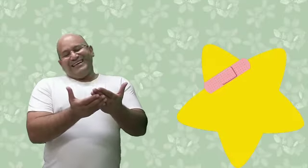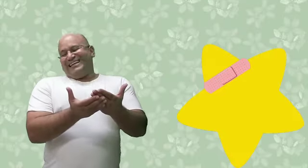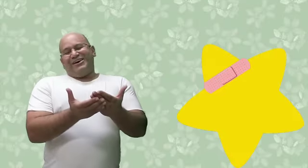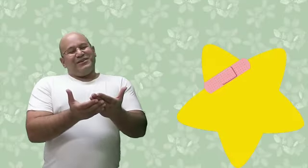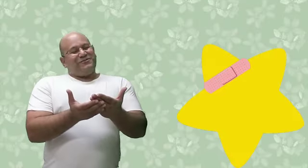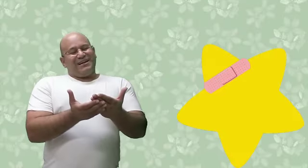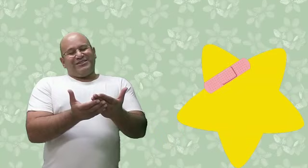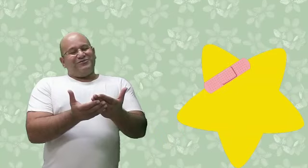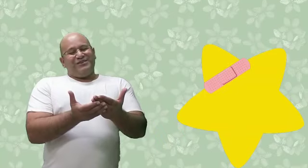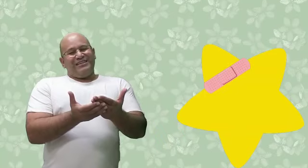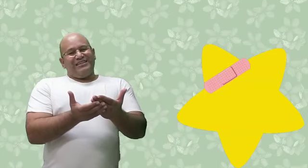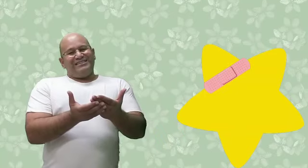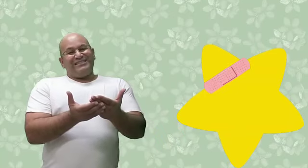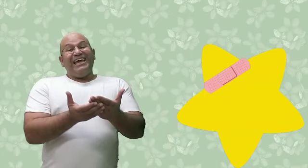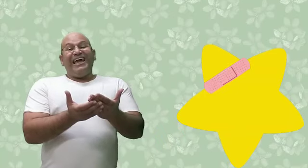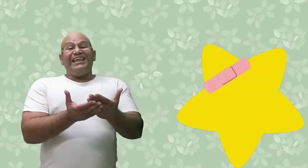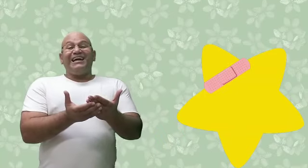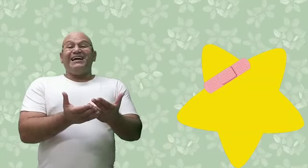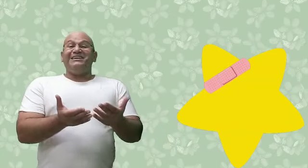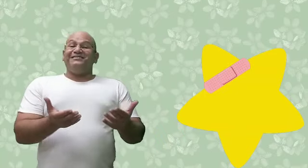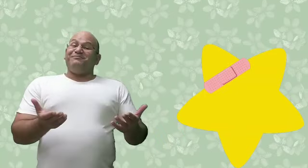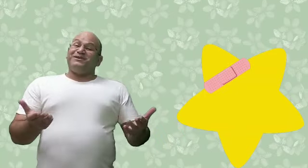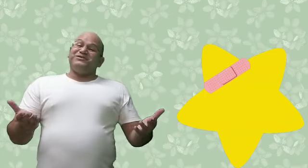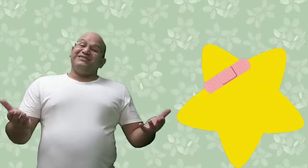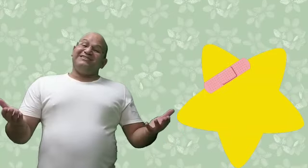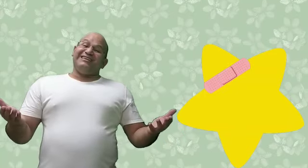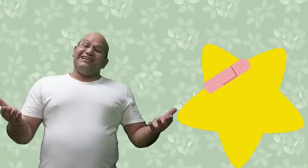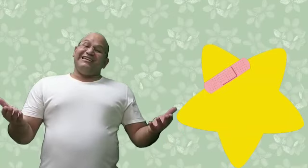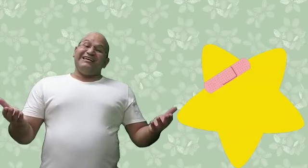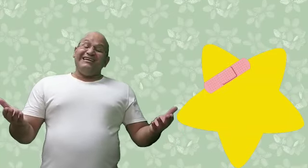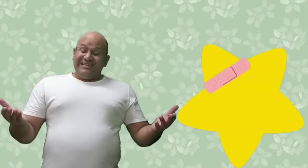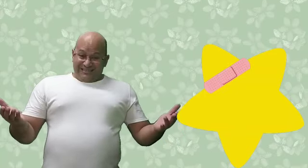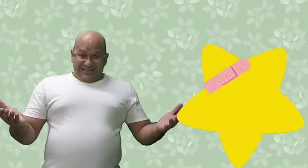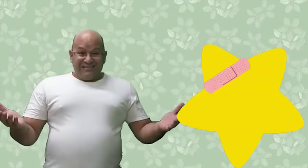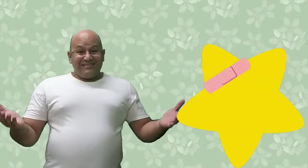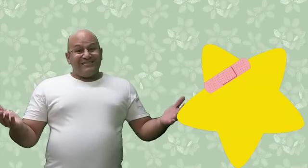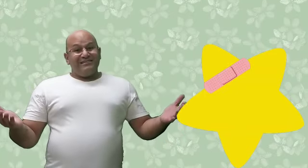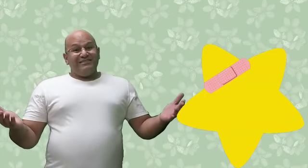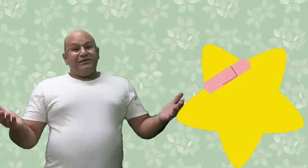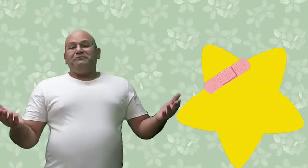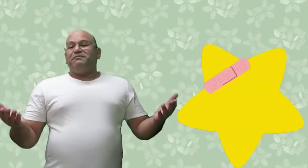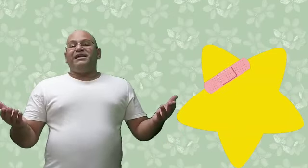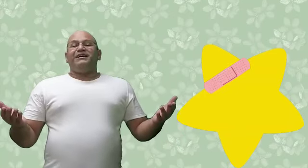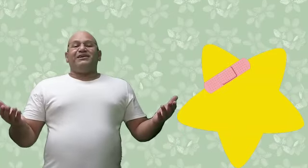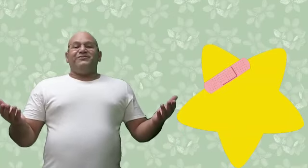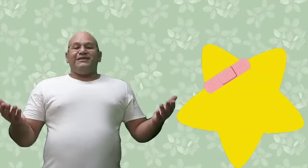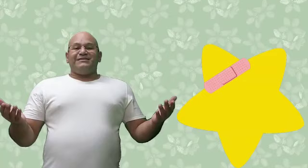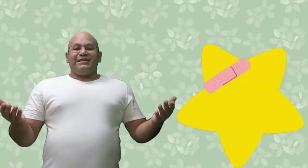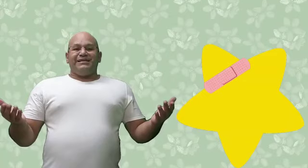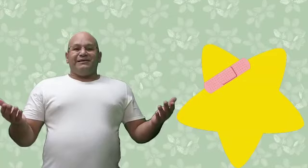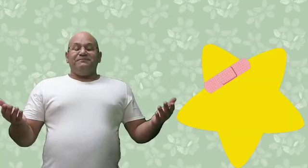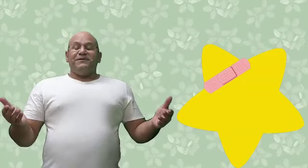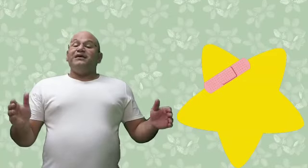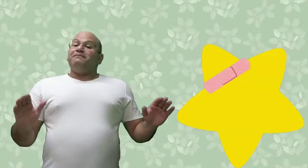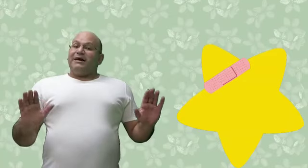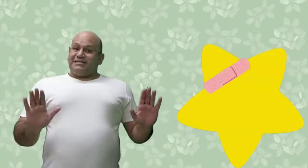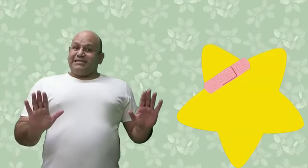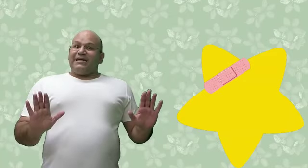Laura fica tão feliz, ela canta para sua estrela, dança, brinca com a estrela, mas está